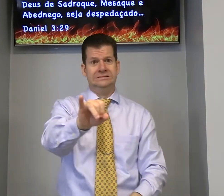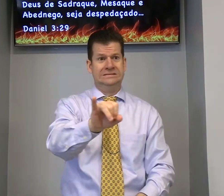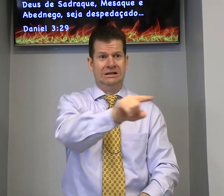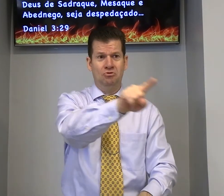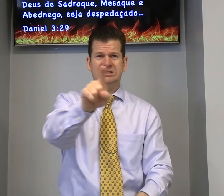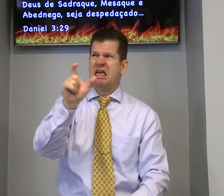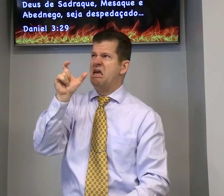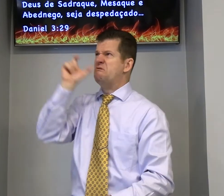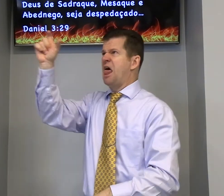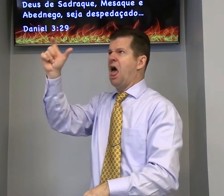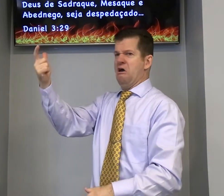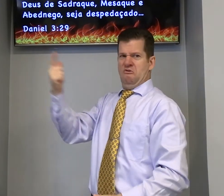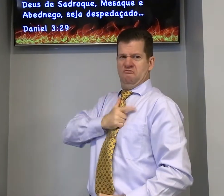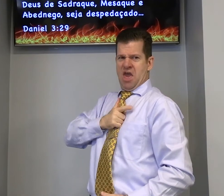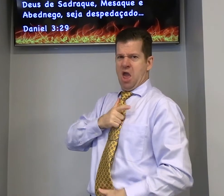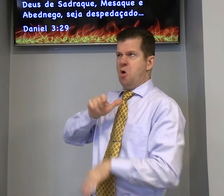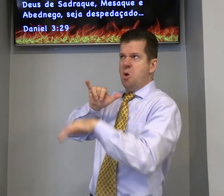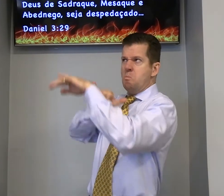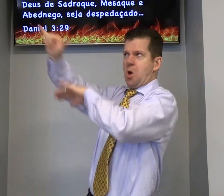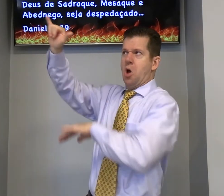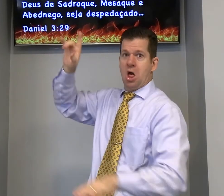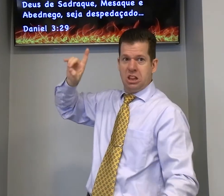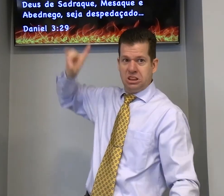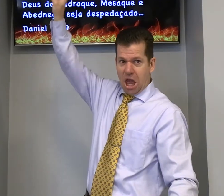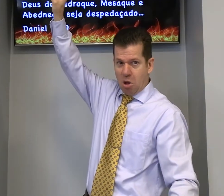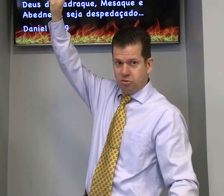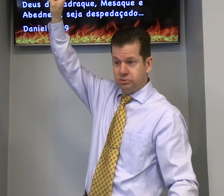se você fala blasfêmia contra Deus